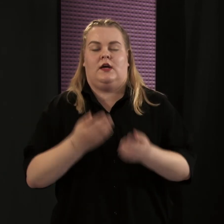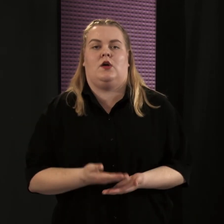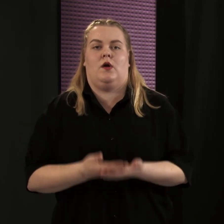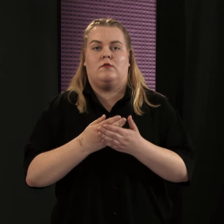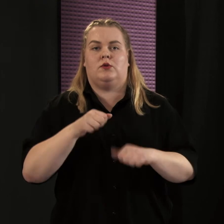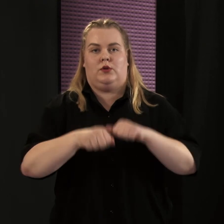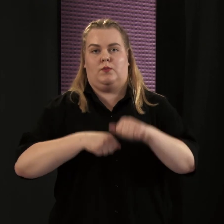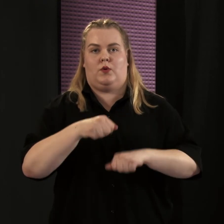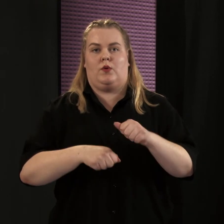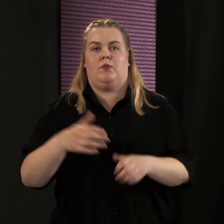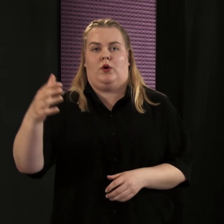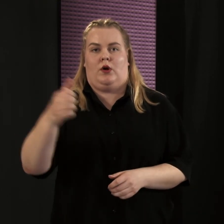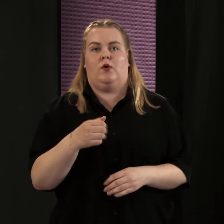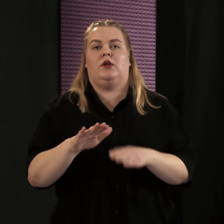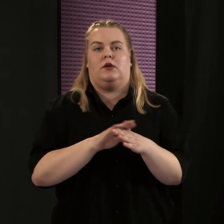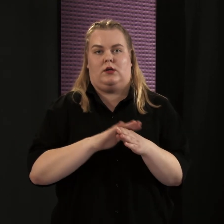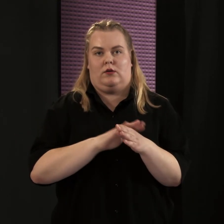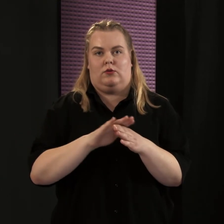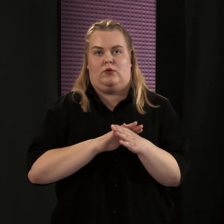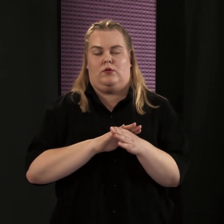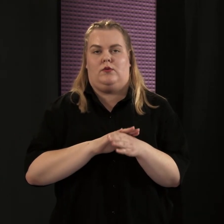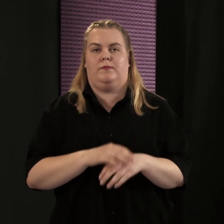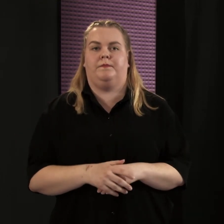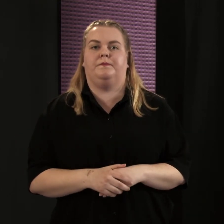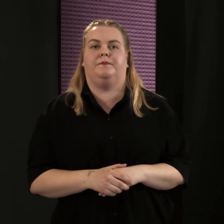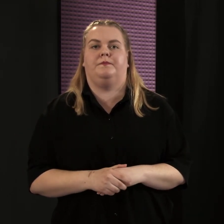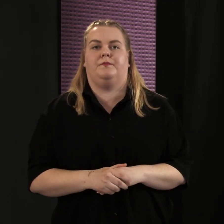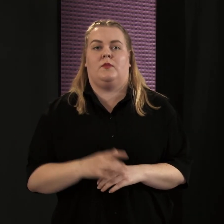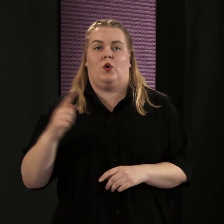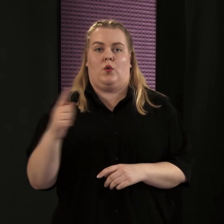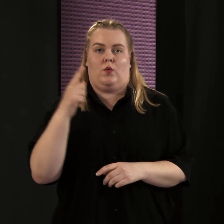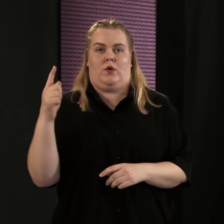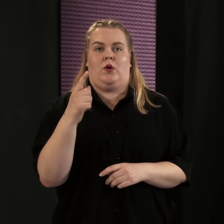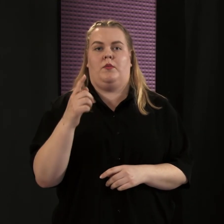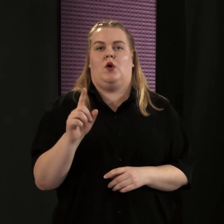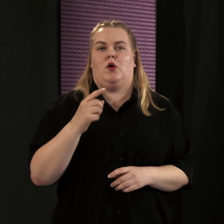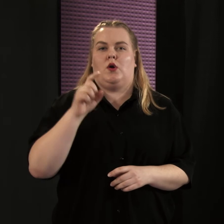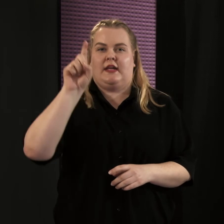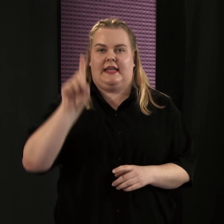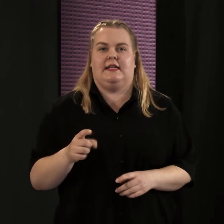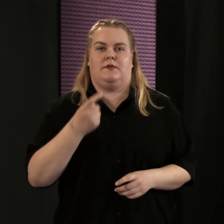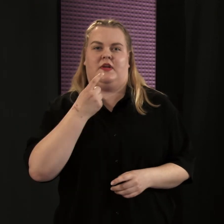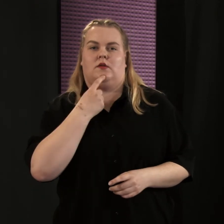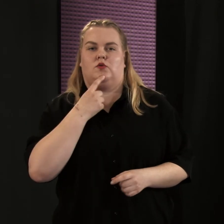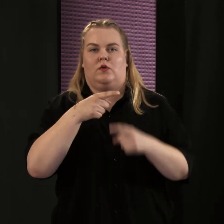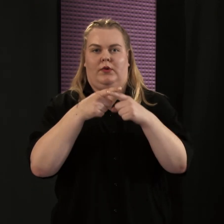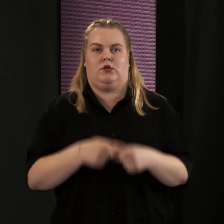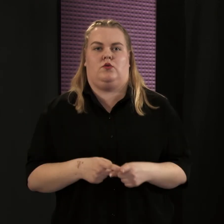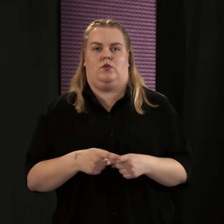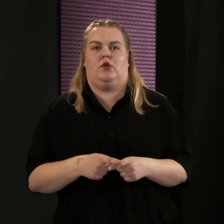polkupyörää otetaan käyttöön. Kuopio on ensimmäinen suomalaiskunta, jossa sähköpyörät